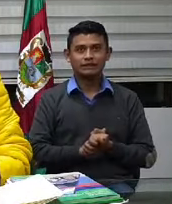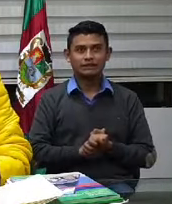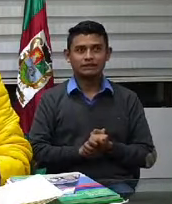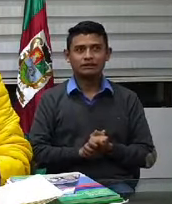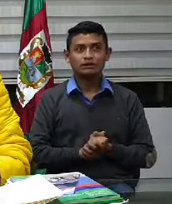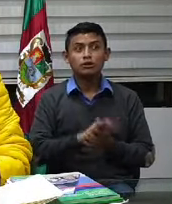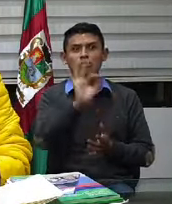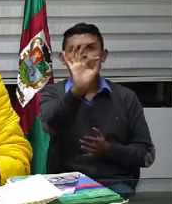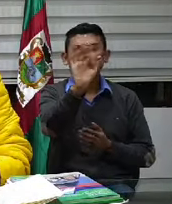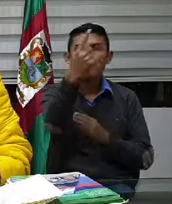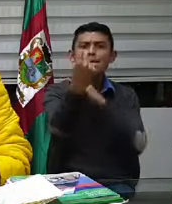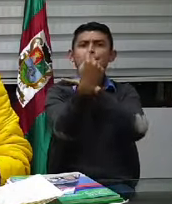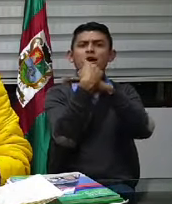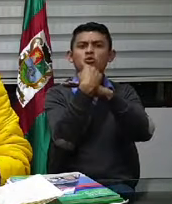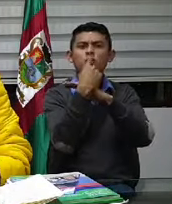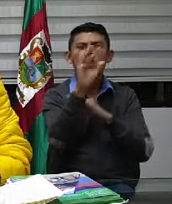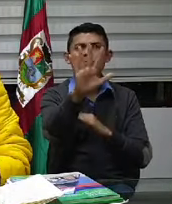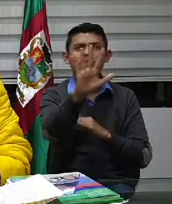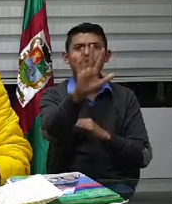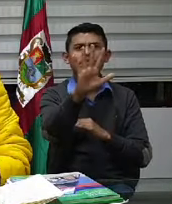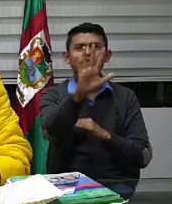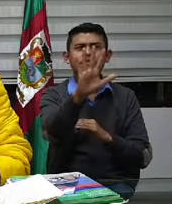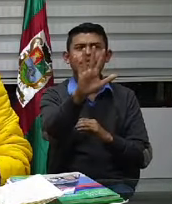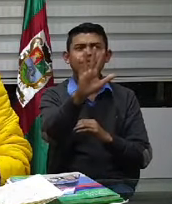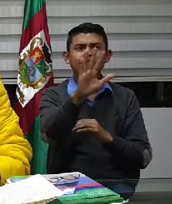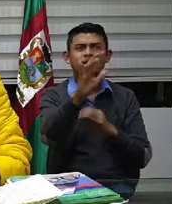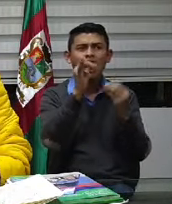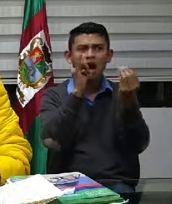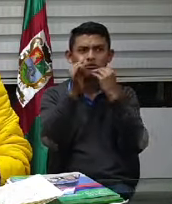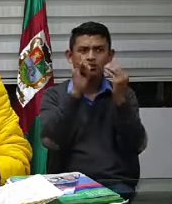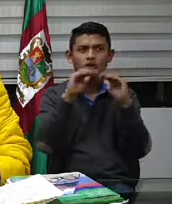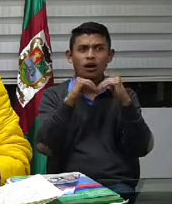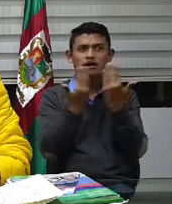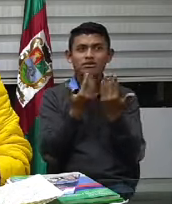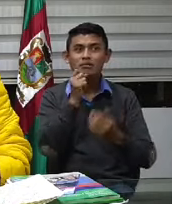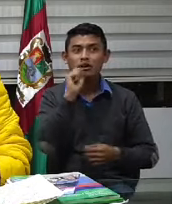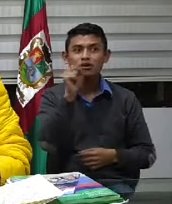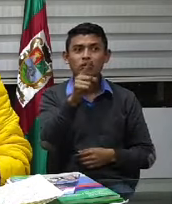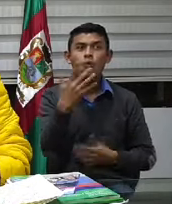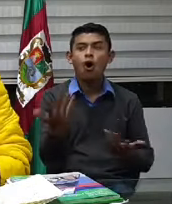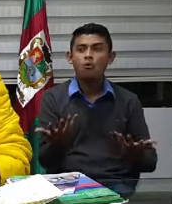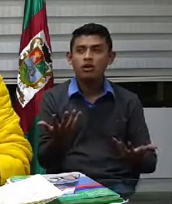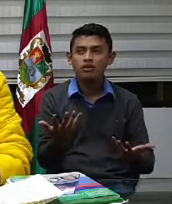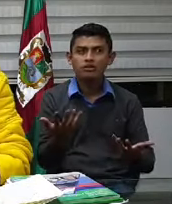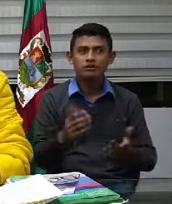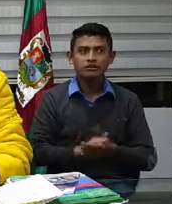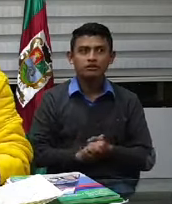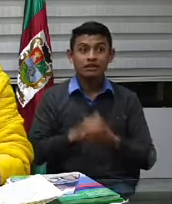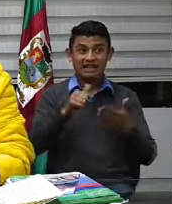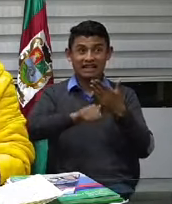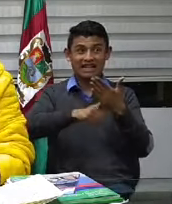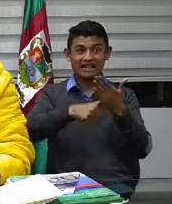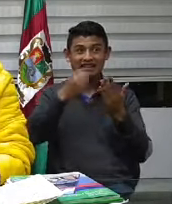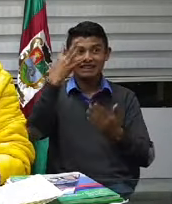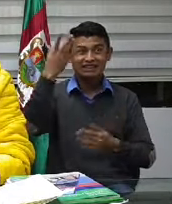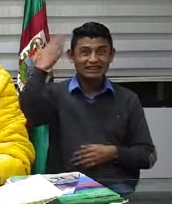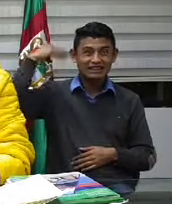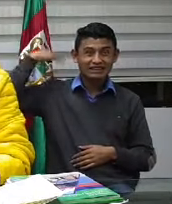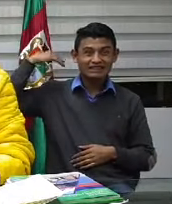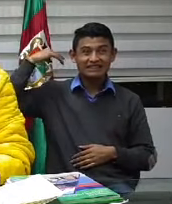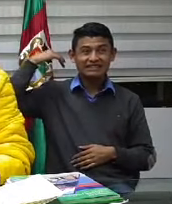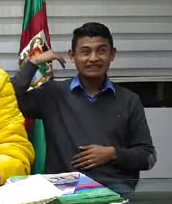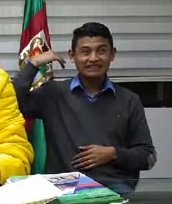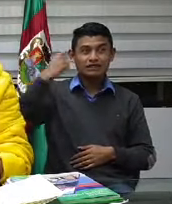otra pregunta PAE ¿cómo quedaría la organización del PAE con el cambio épico y cédula? ¿reorganizaríamos una